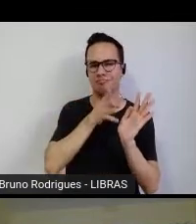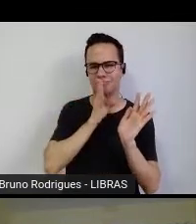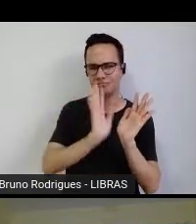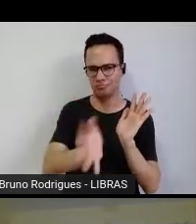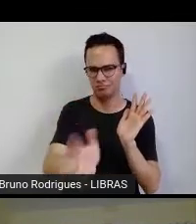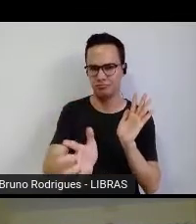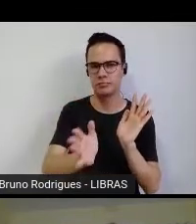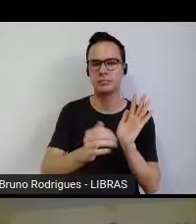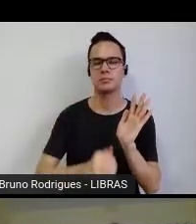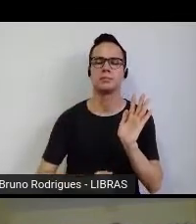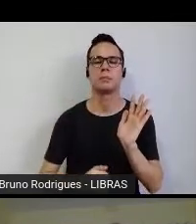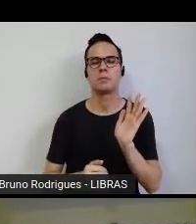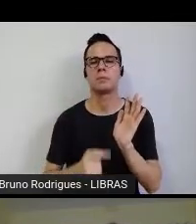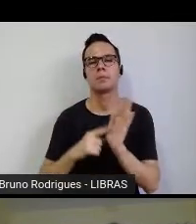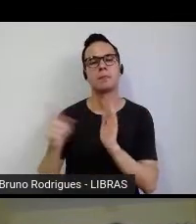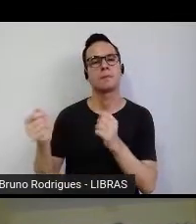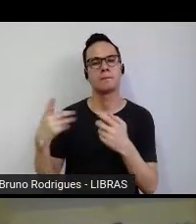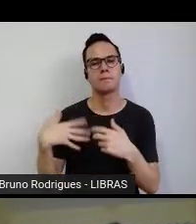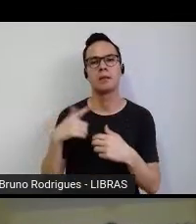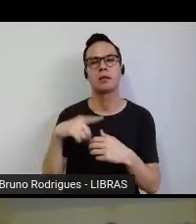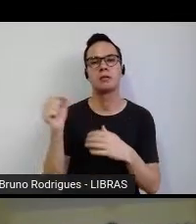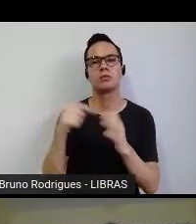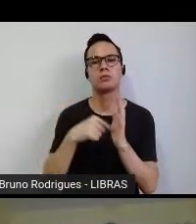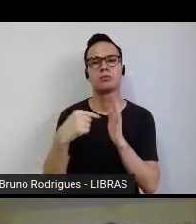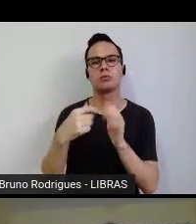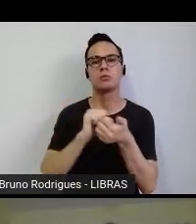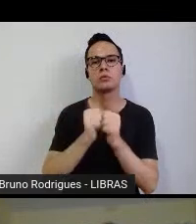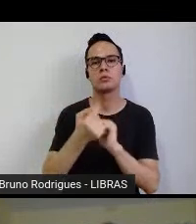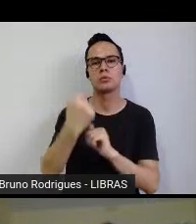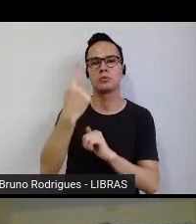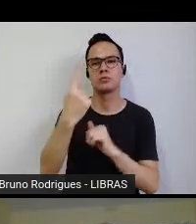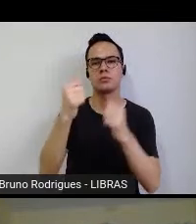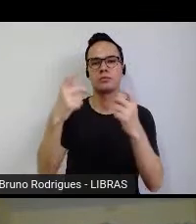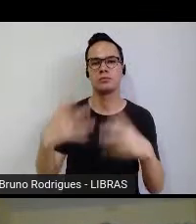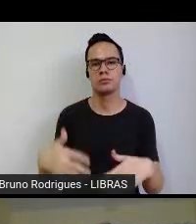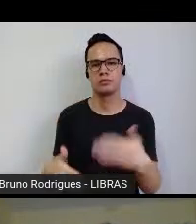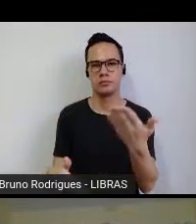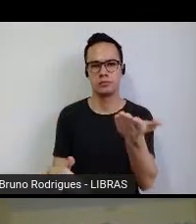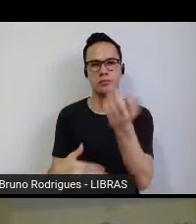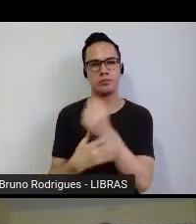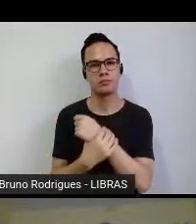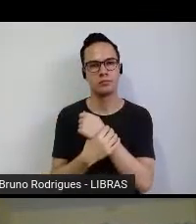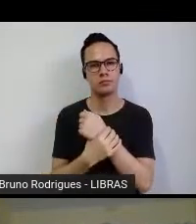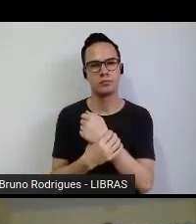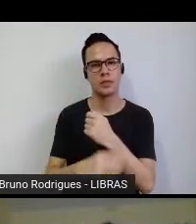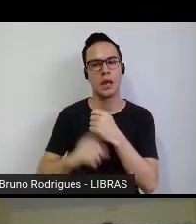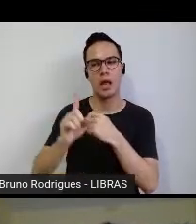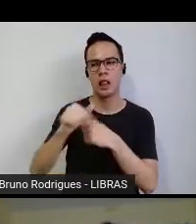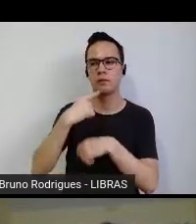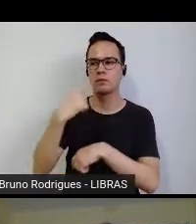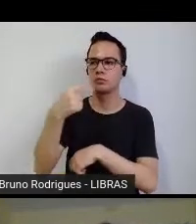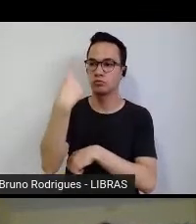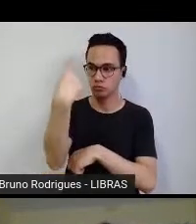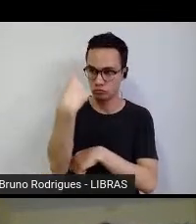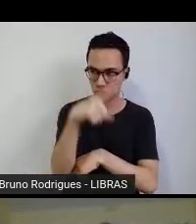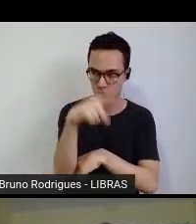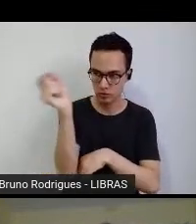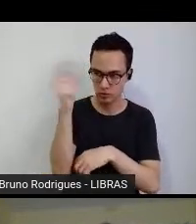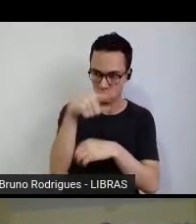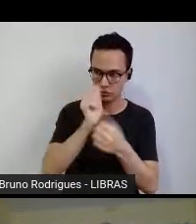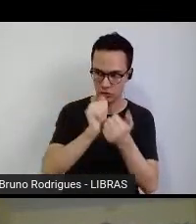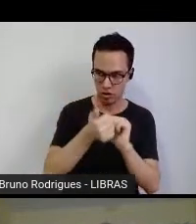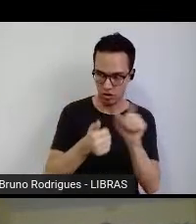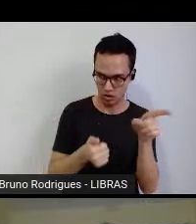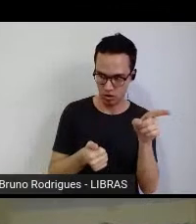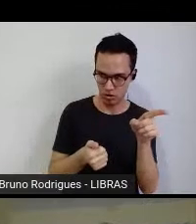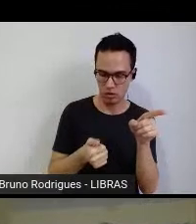conhece, e aí ela disse escolha um desses esportes pra você falar. Quando ela falou escolha um desses esportes,